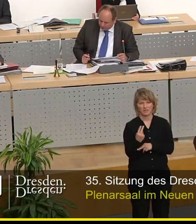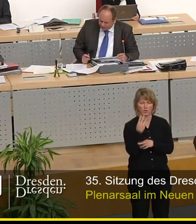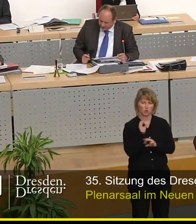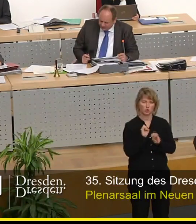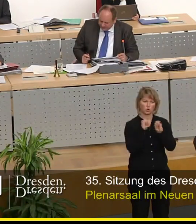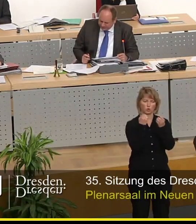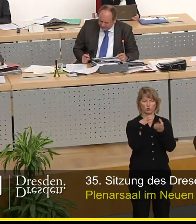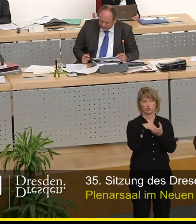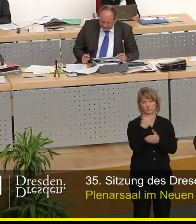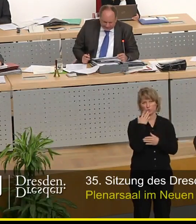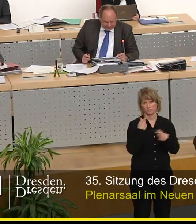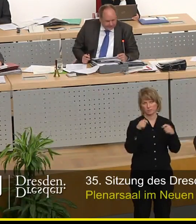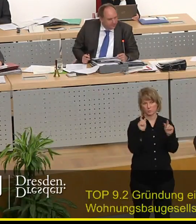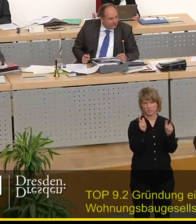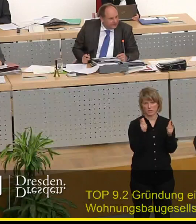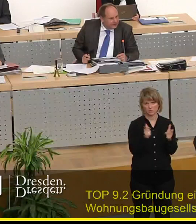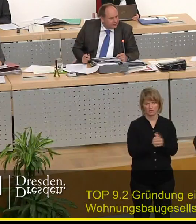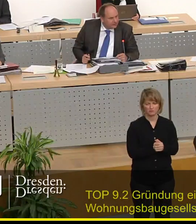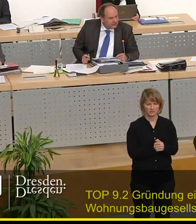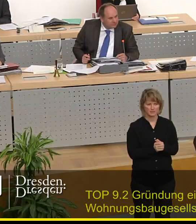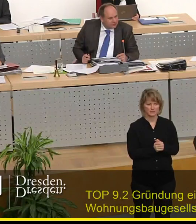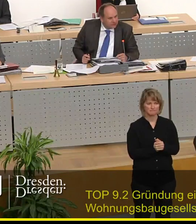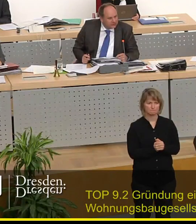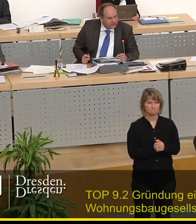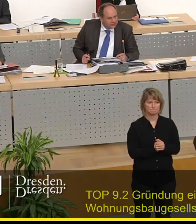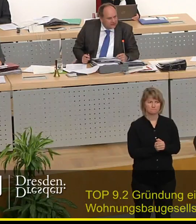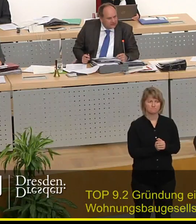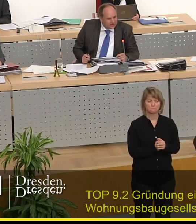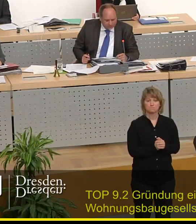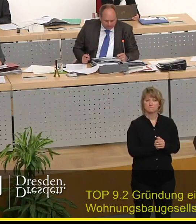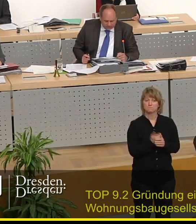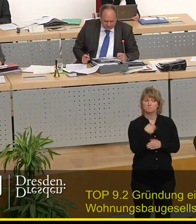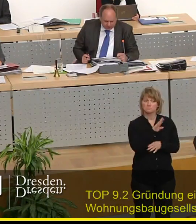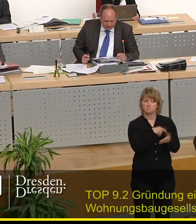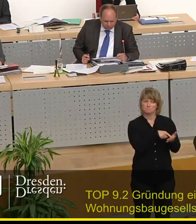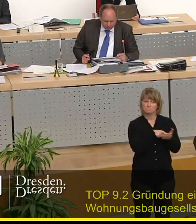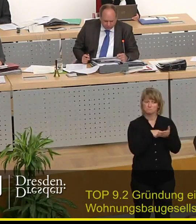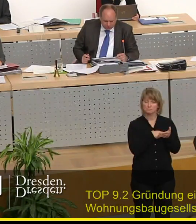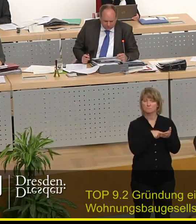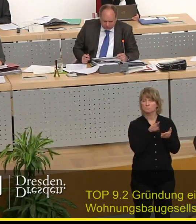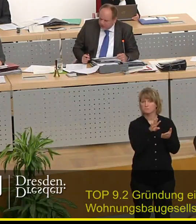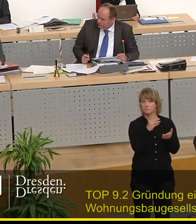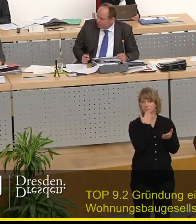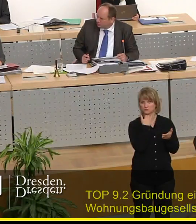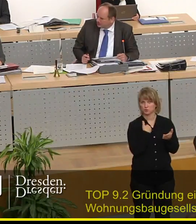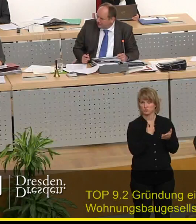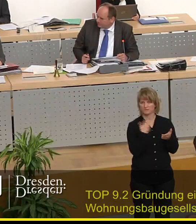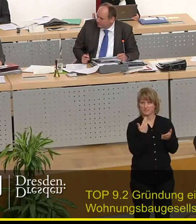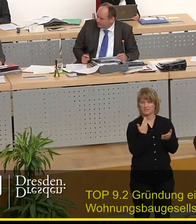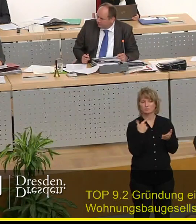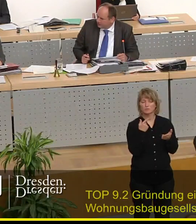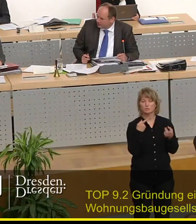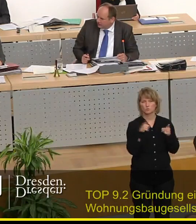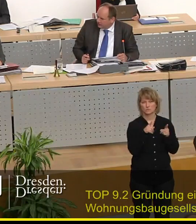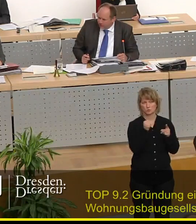Wohnungsbaugesellschaft. Hier ist mir signalisiert worden, das ist nochmal gewünscht worden, eine kurze